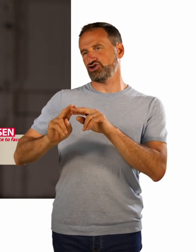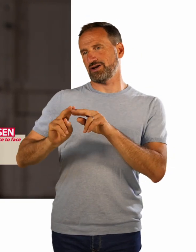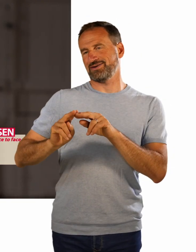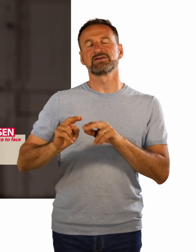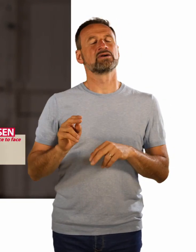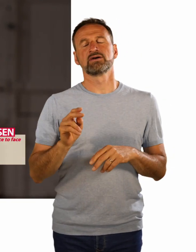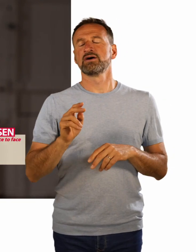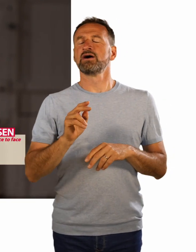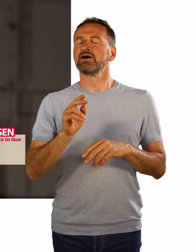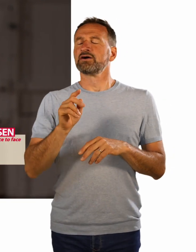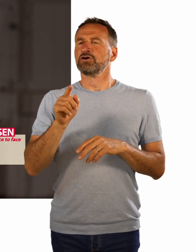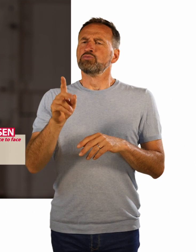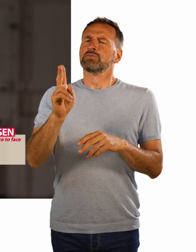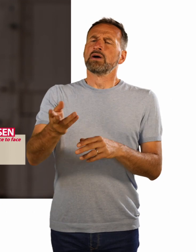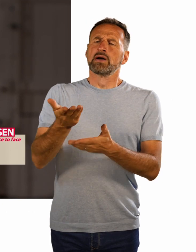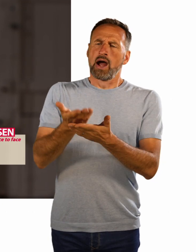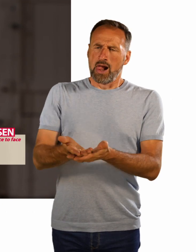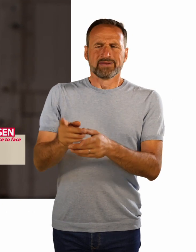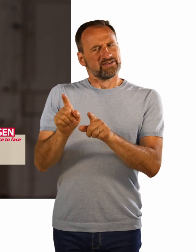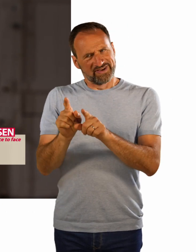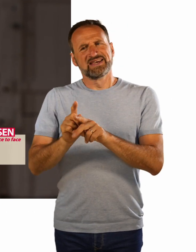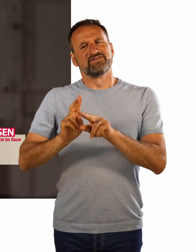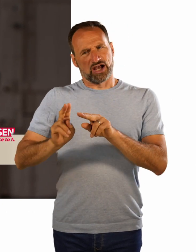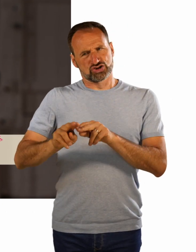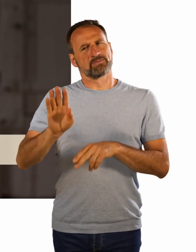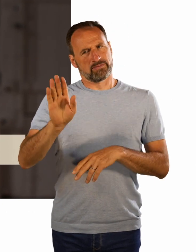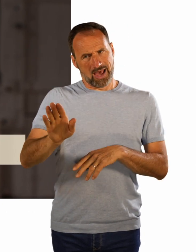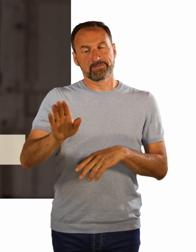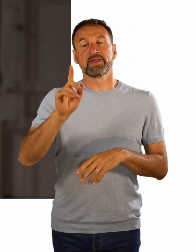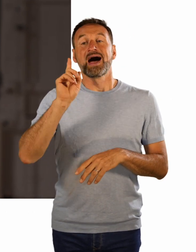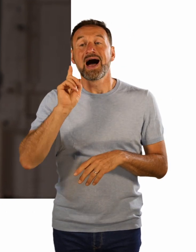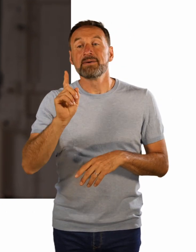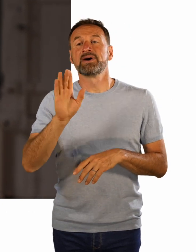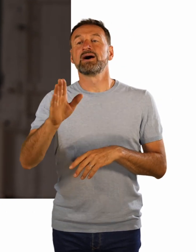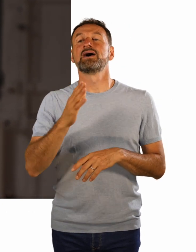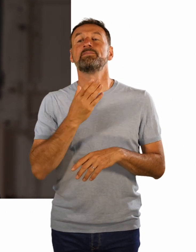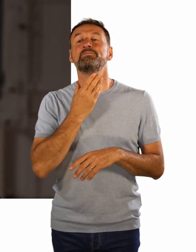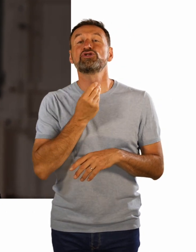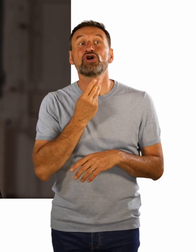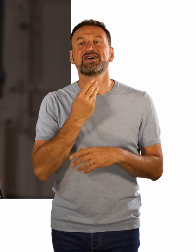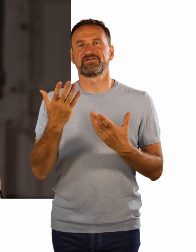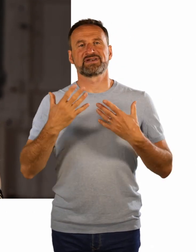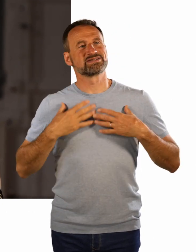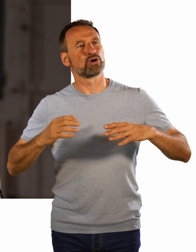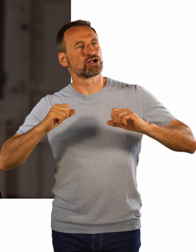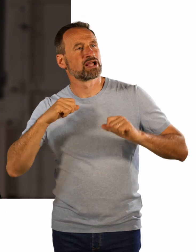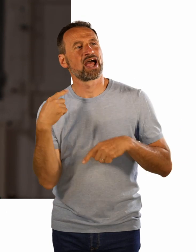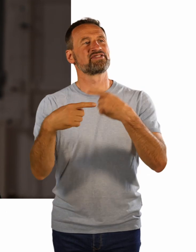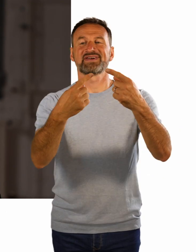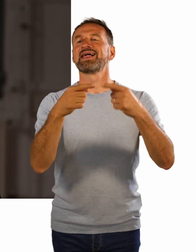wie von einer Werkstatt, allerdings sind dann halt die Bedürfnisse an erster Stelle gestellt. Und das ist so